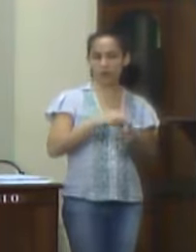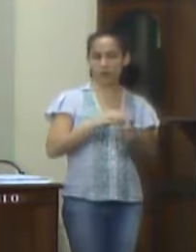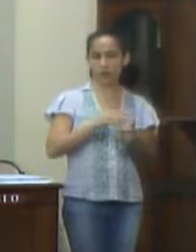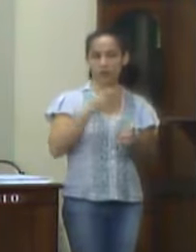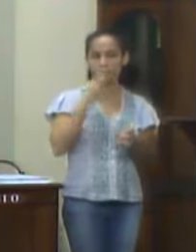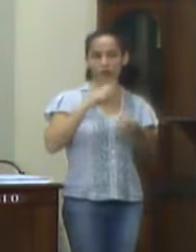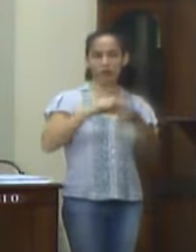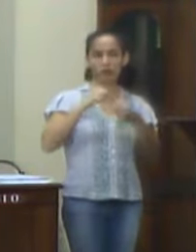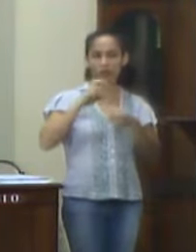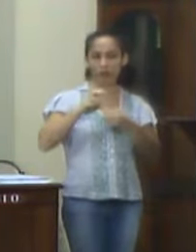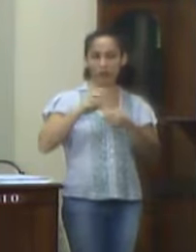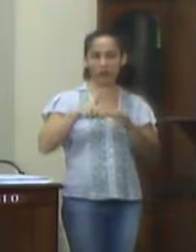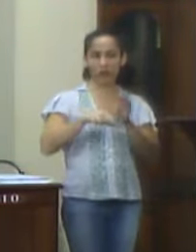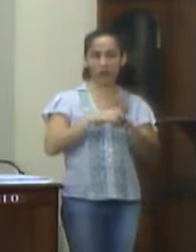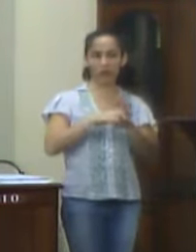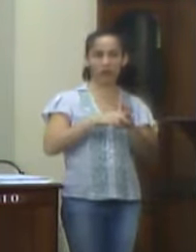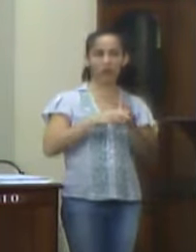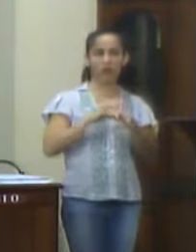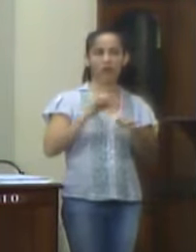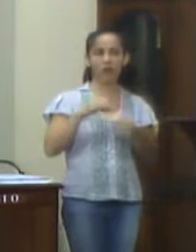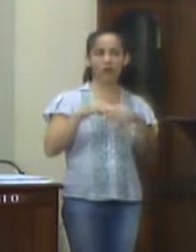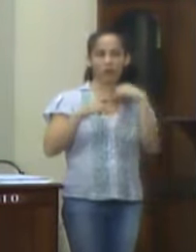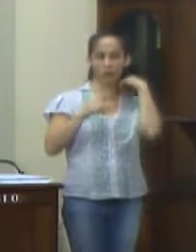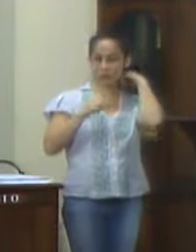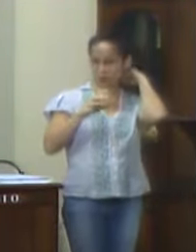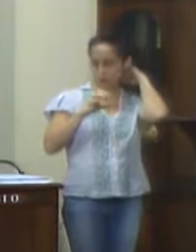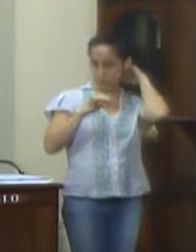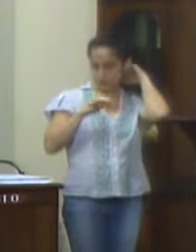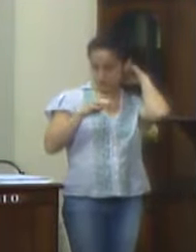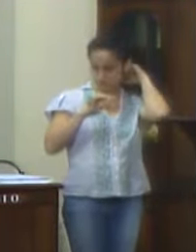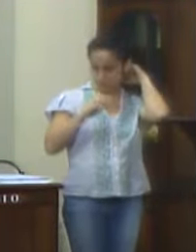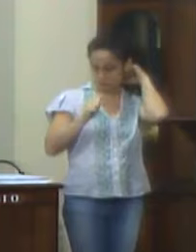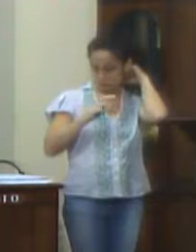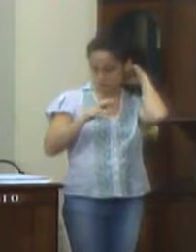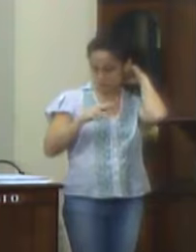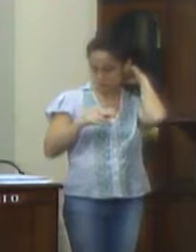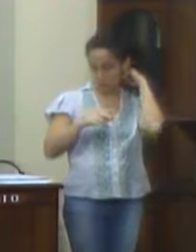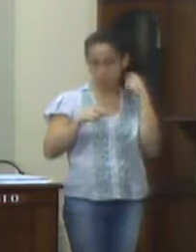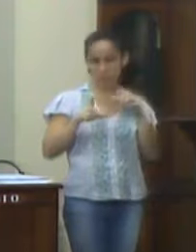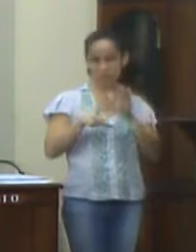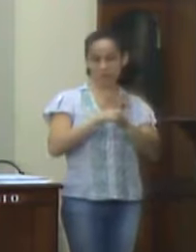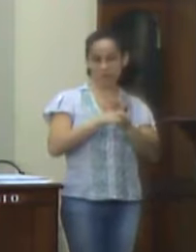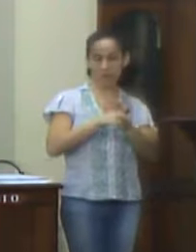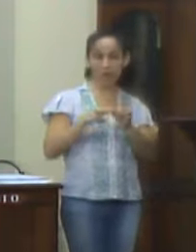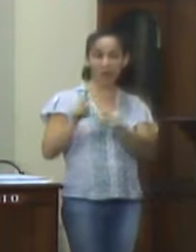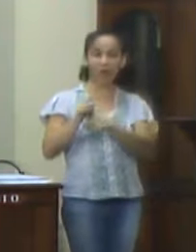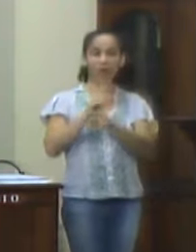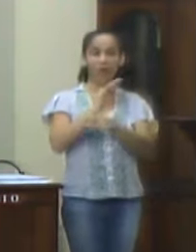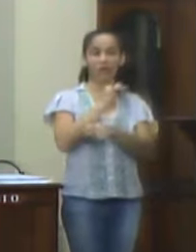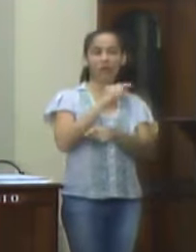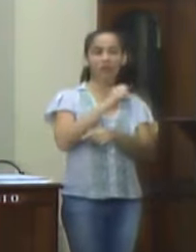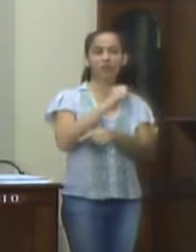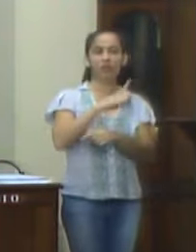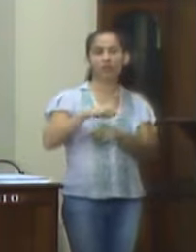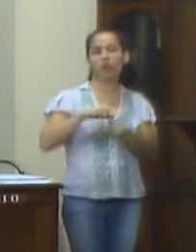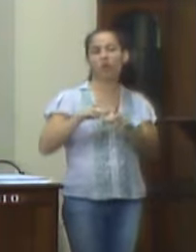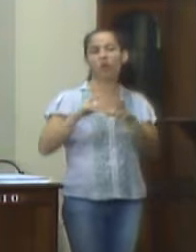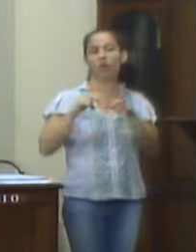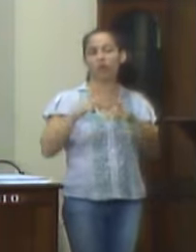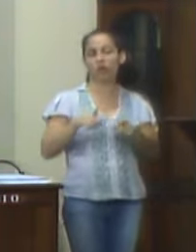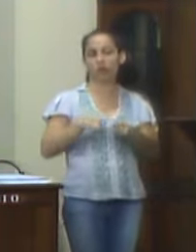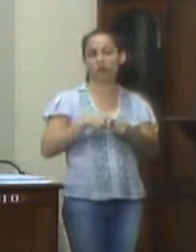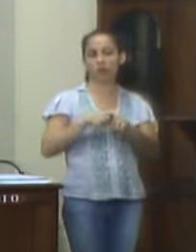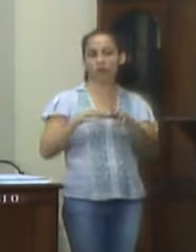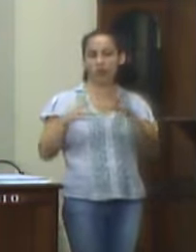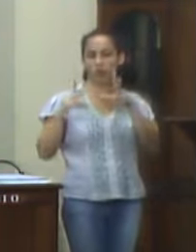disposto no artigo 5º da Lei Complementar nº 101, Lei de Responsabilidade Fiscal, que determina a compatibilidade entre